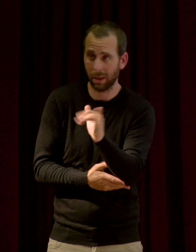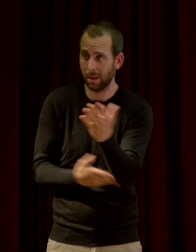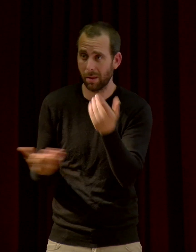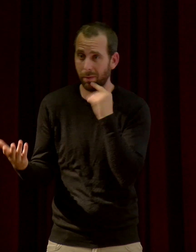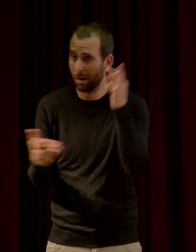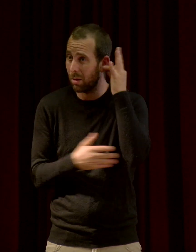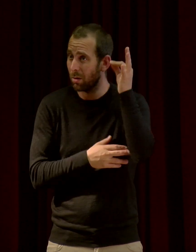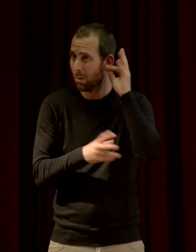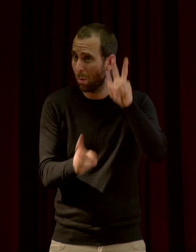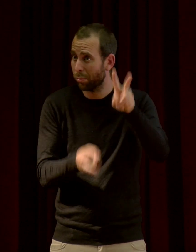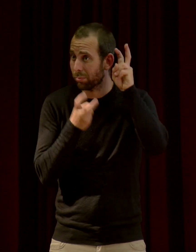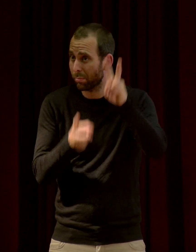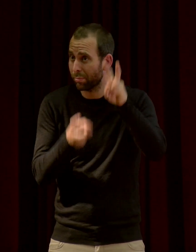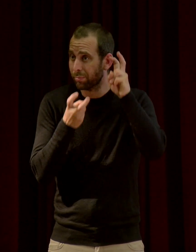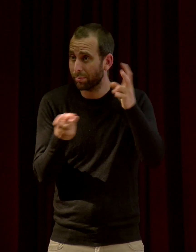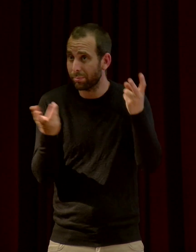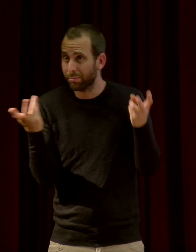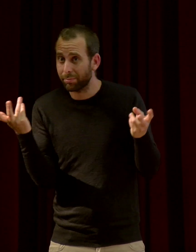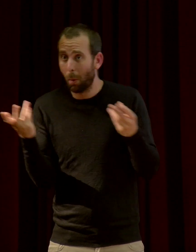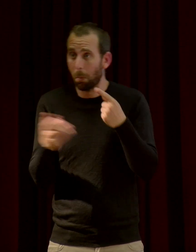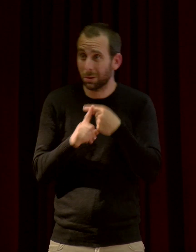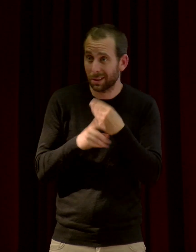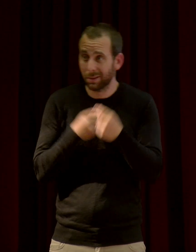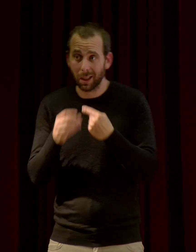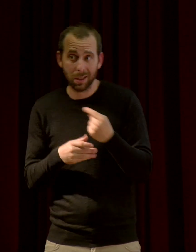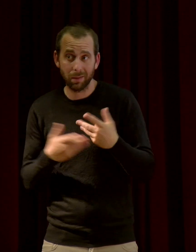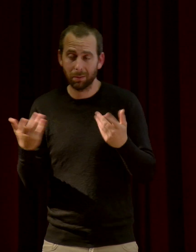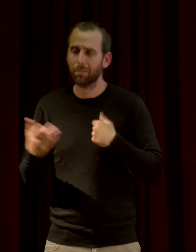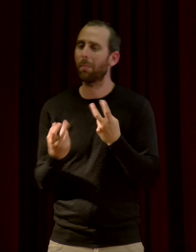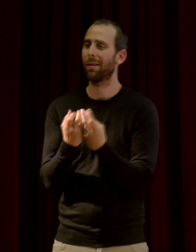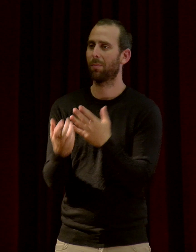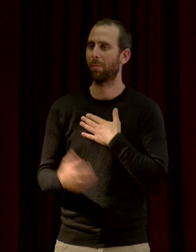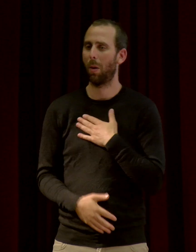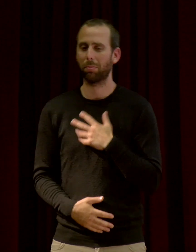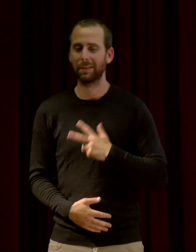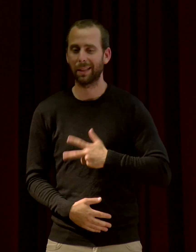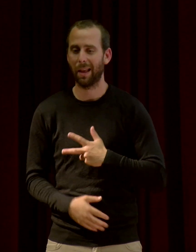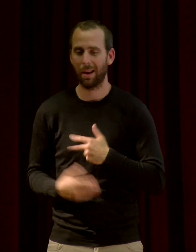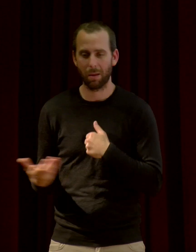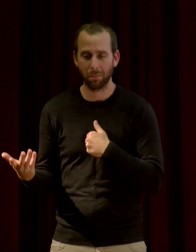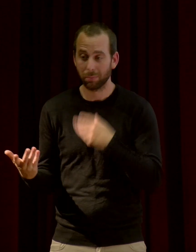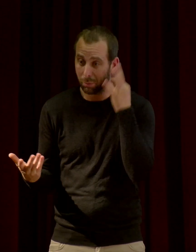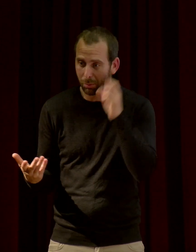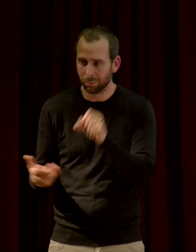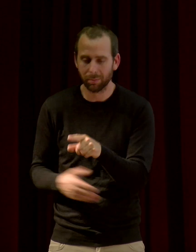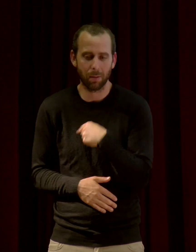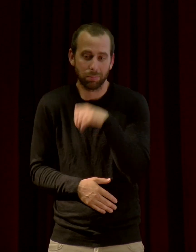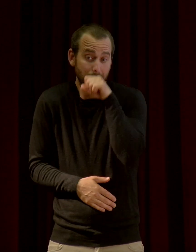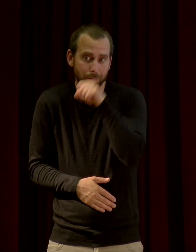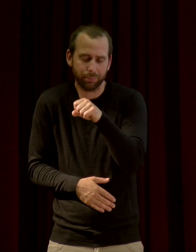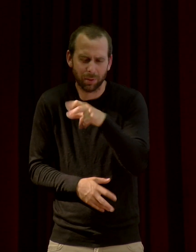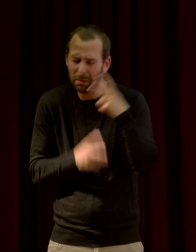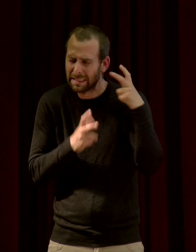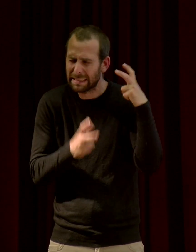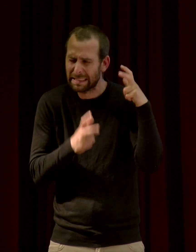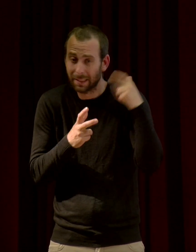ces sons et comment vous êtes ouverts à ces sons. C'est-à-dire que, par exemple, moi, j'adore le son des cigales, même celle très stridente, parce que